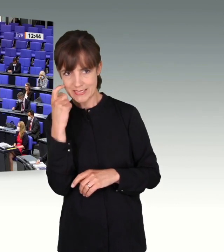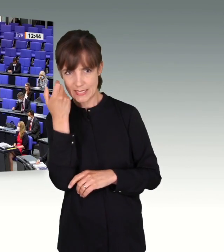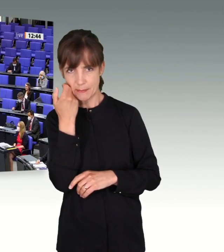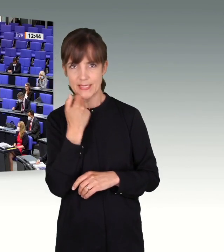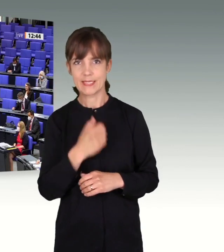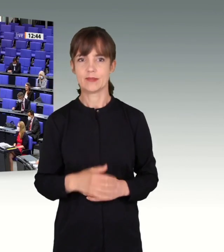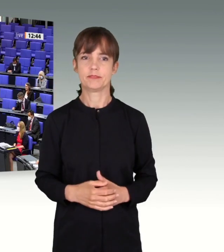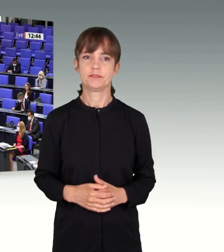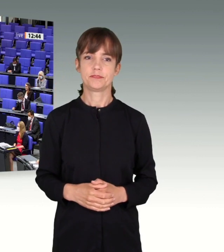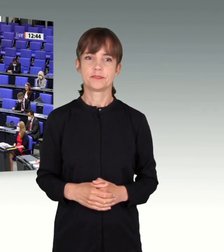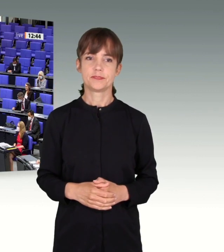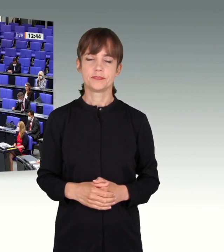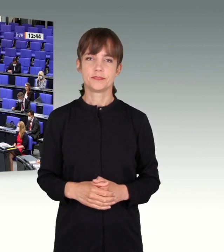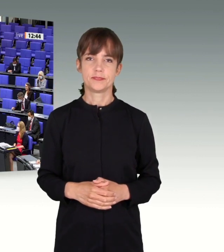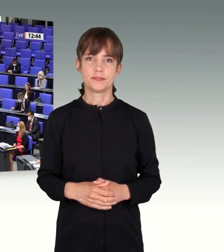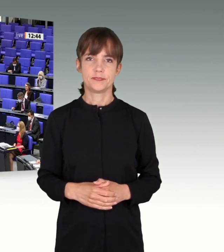Danke, Frau Präsidentin.